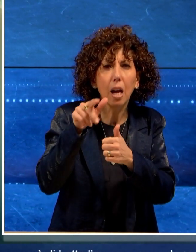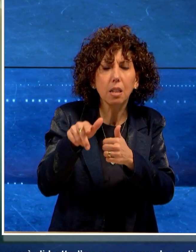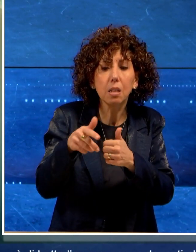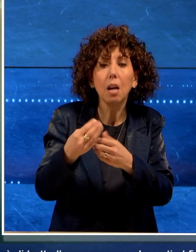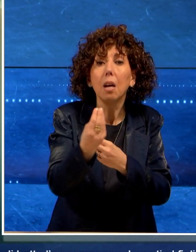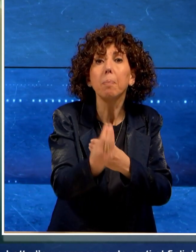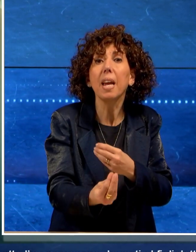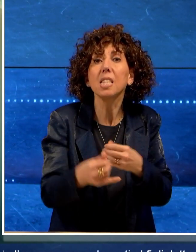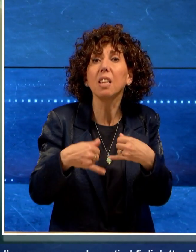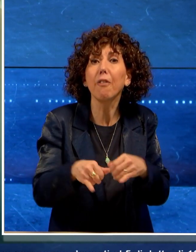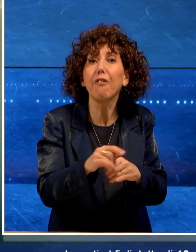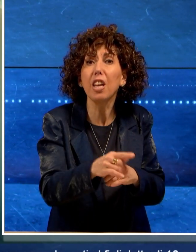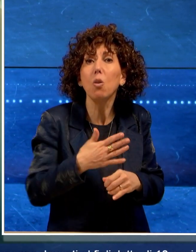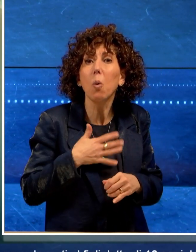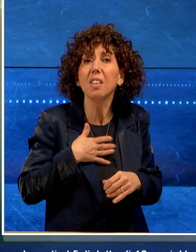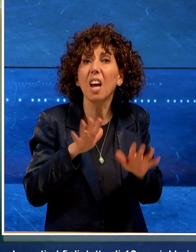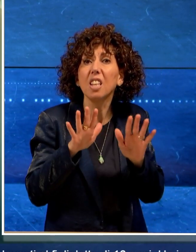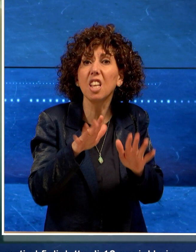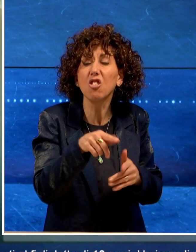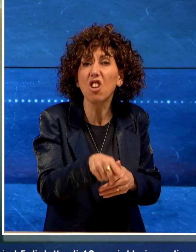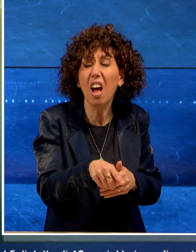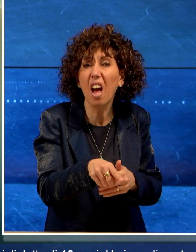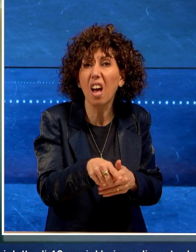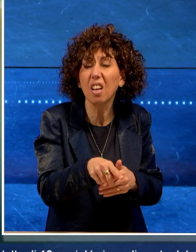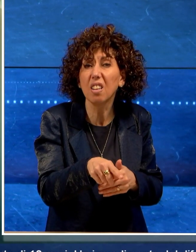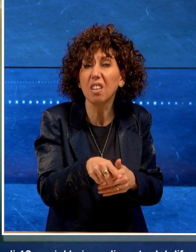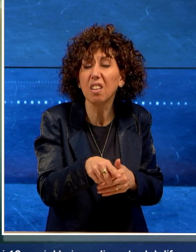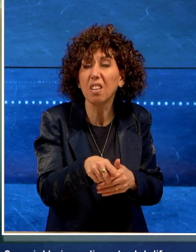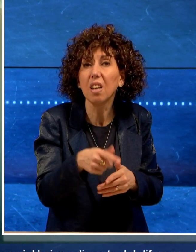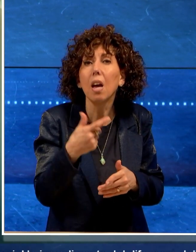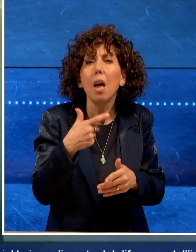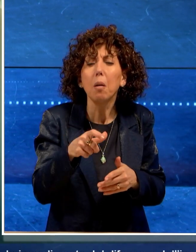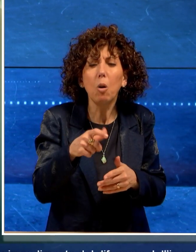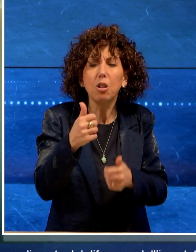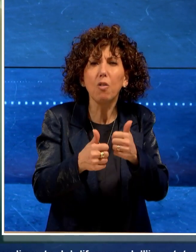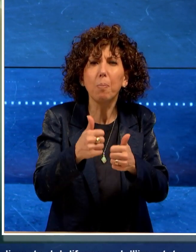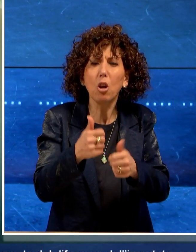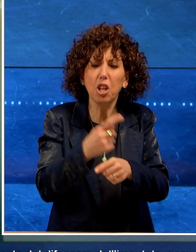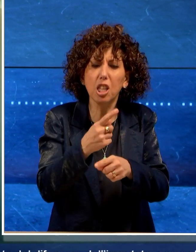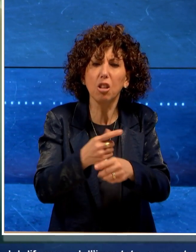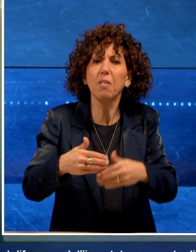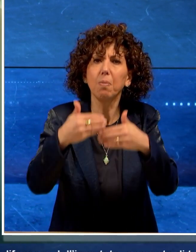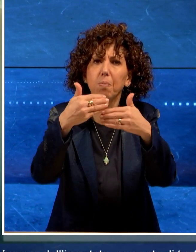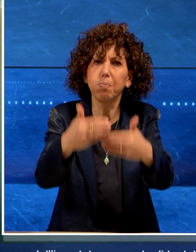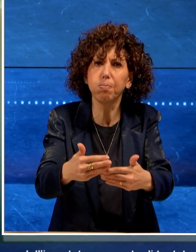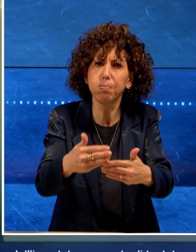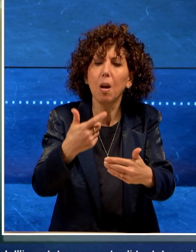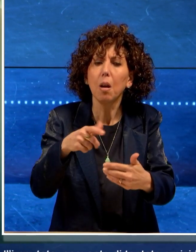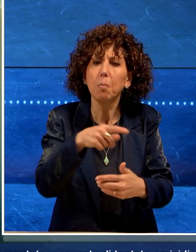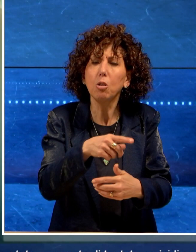al figlioletto di 10 anni. Un impedimento del difensore dell'imputato